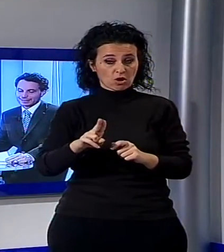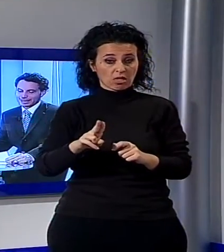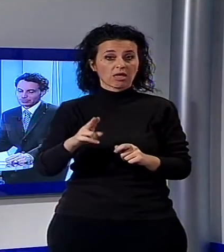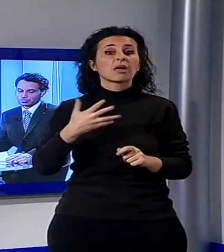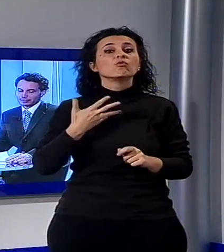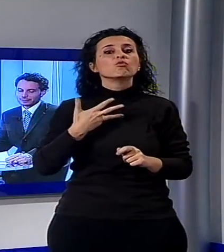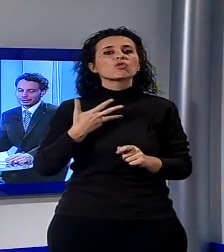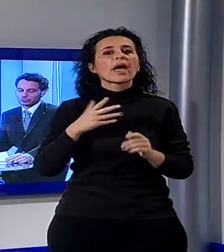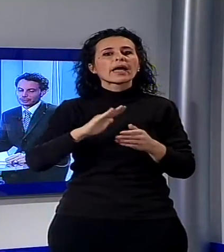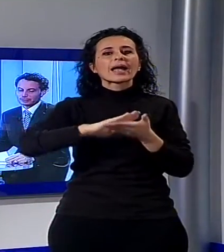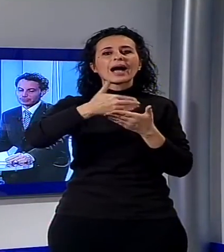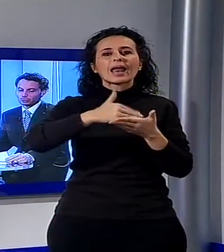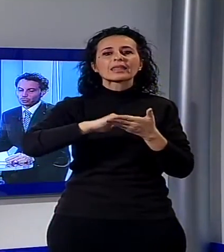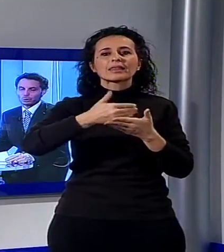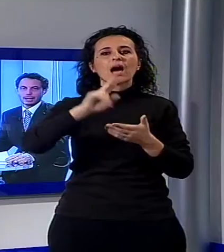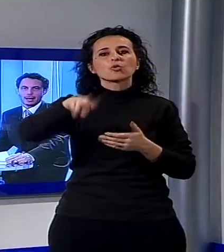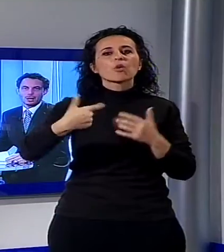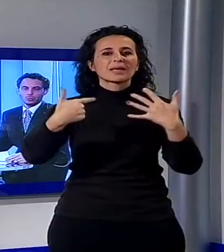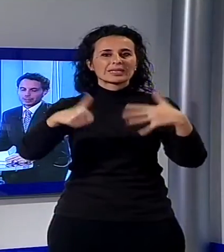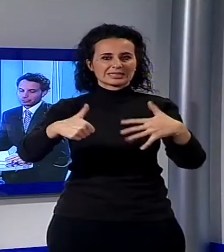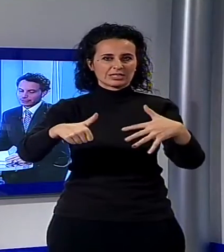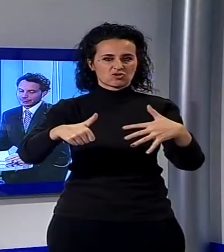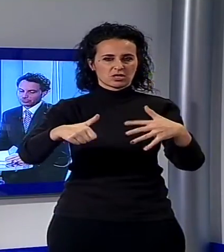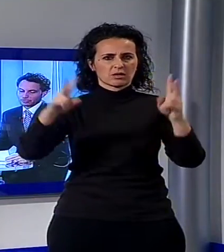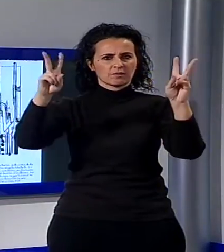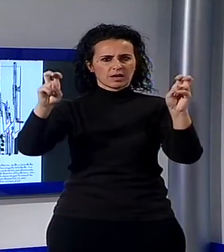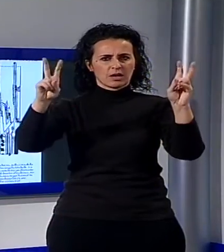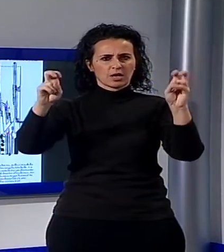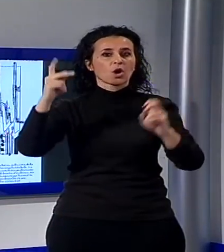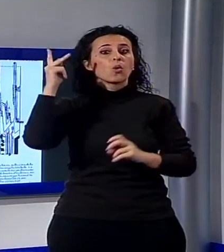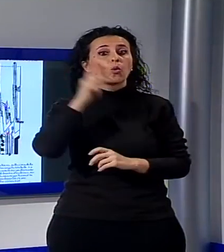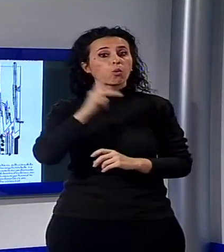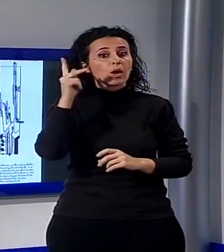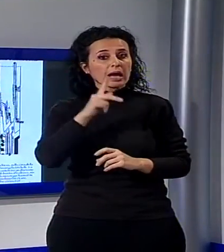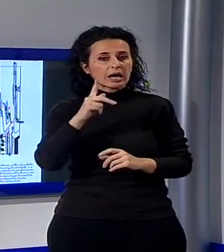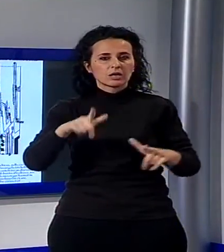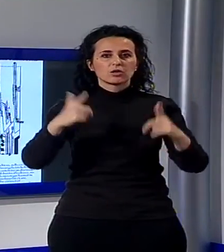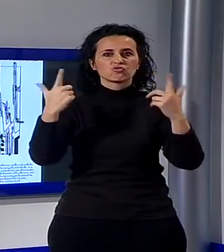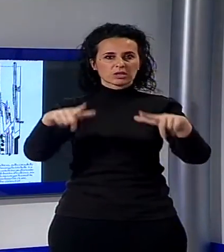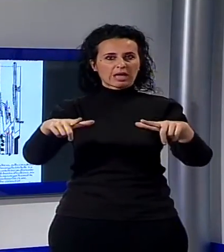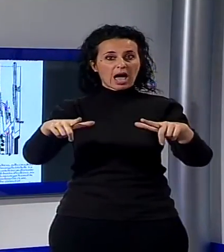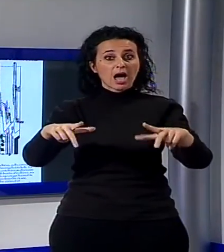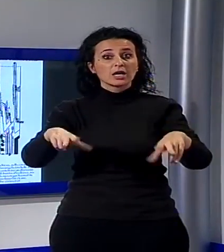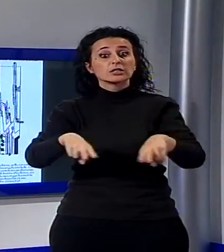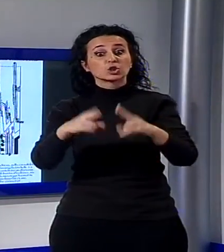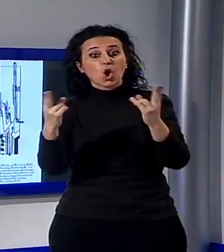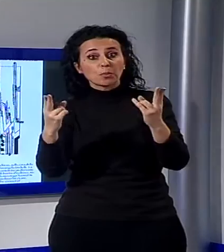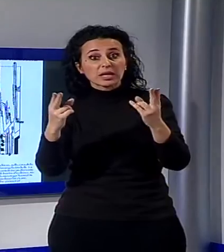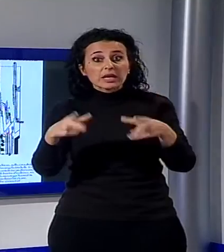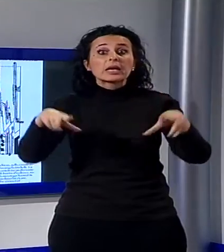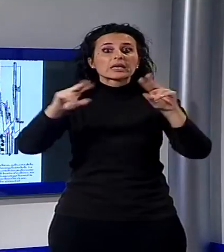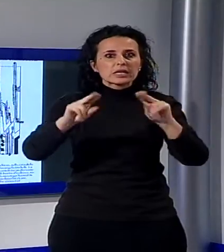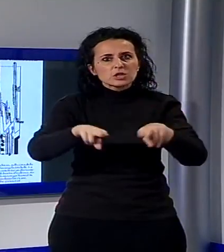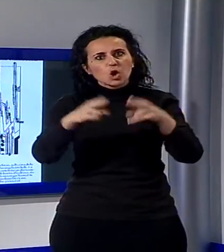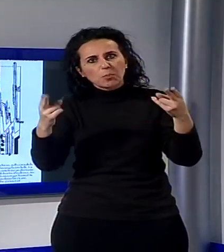calendario 2016 dal titolo Lucca, una città da scoprire e riscoprire, dedicato al cinquantesimo anniversario della